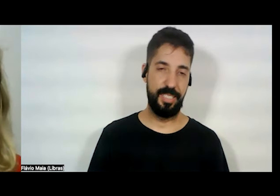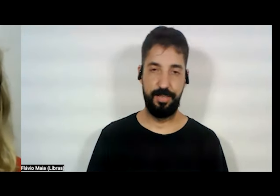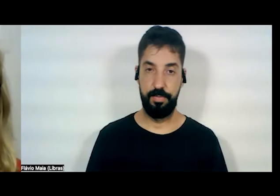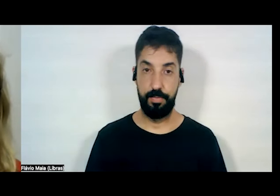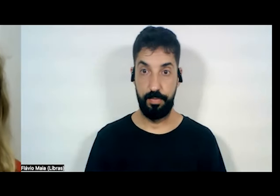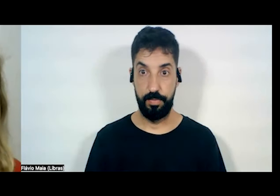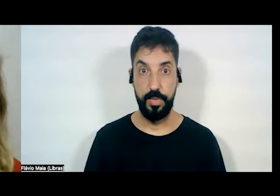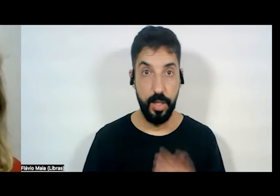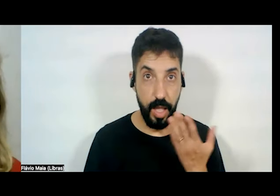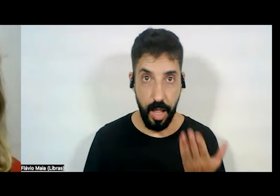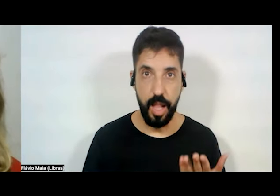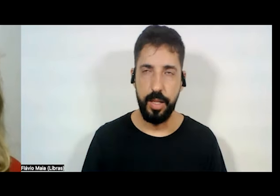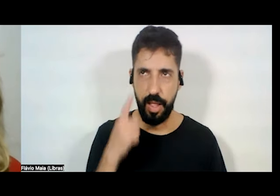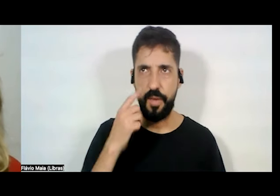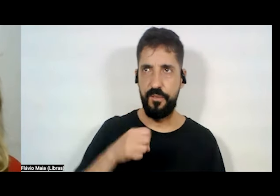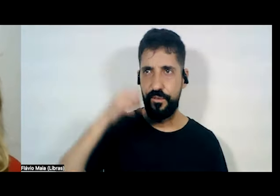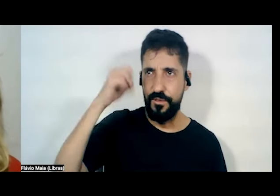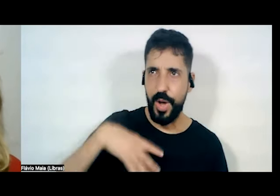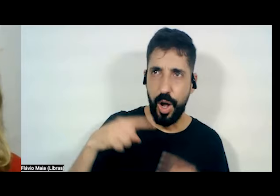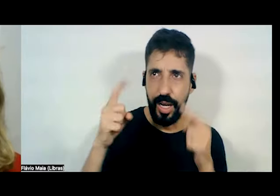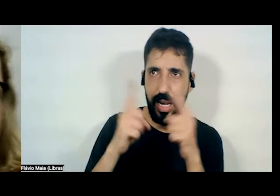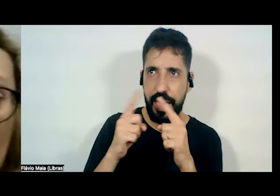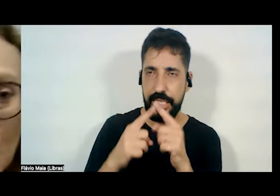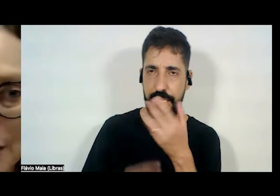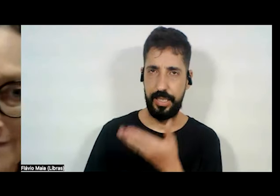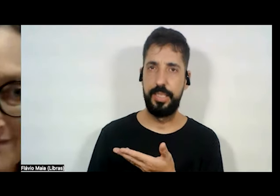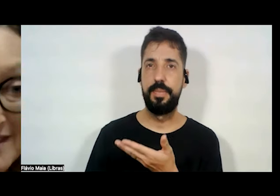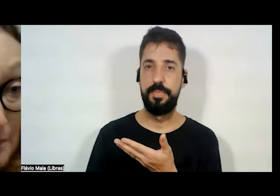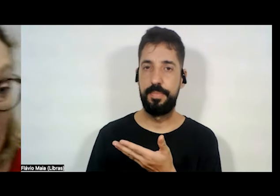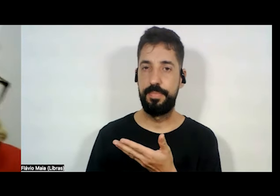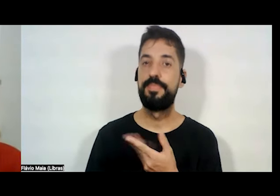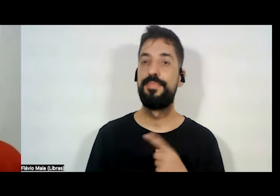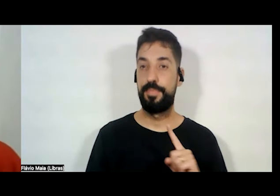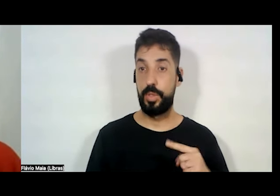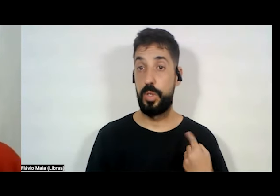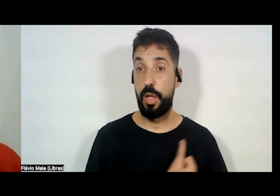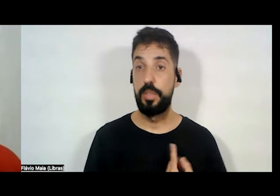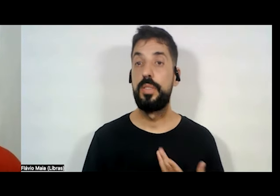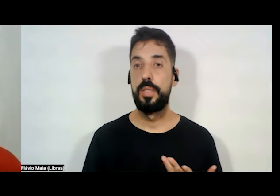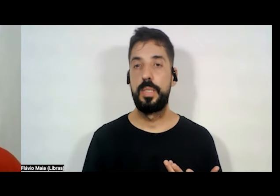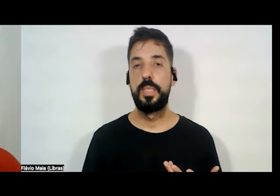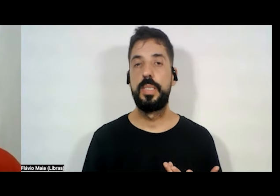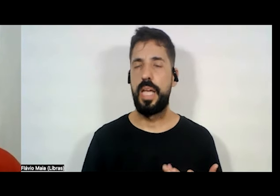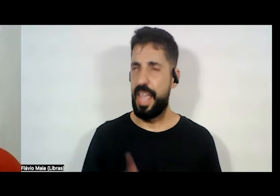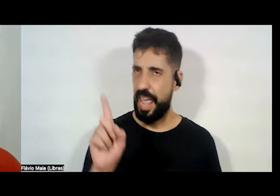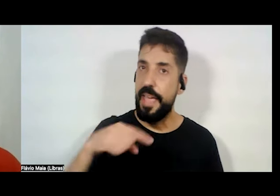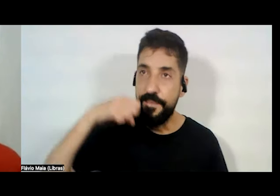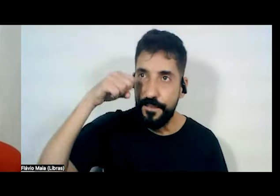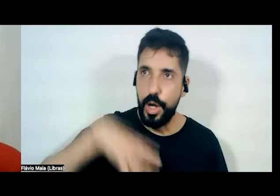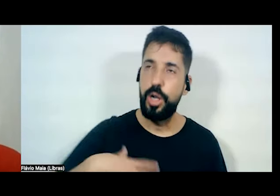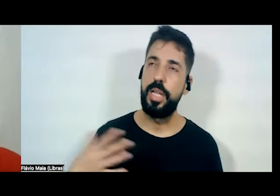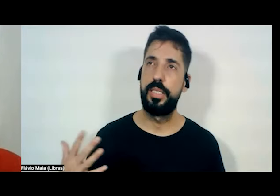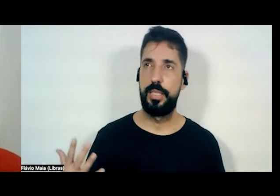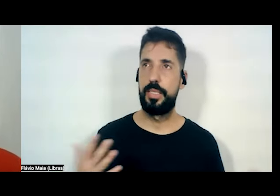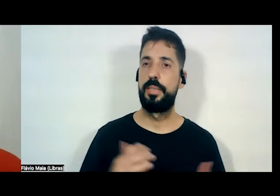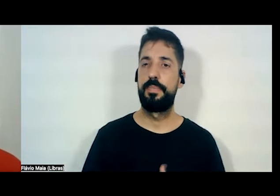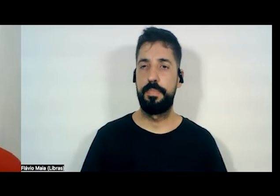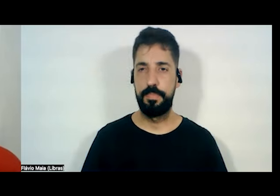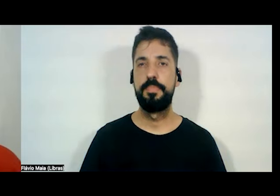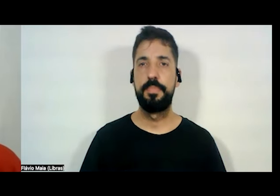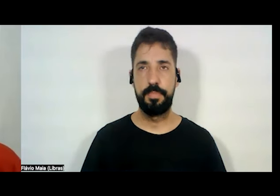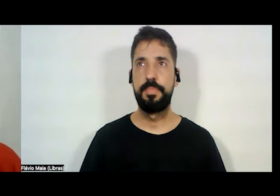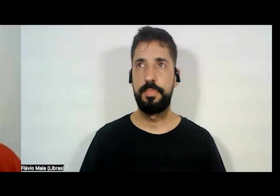Essas violências, a gente, é uma violência, é um juízo